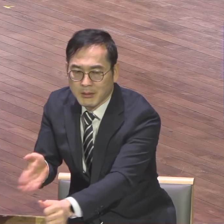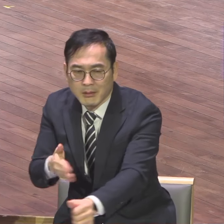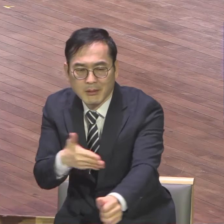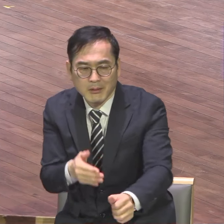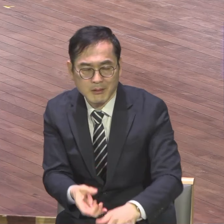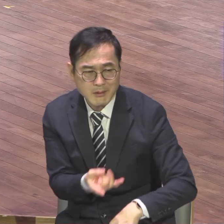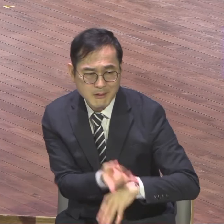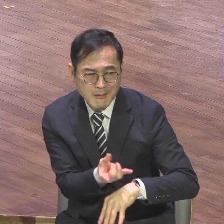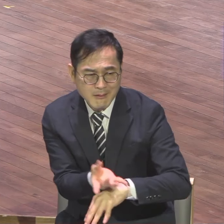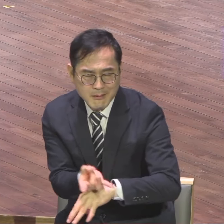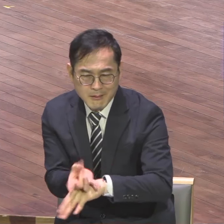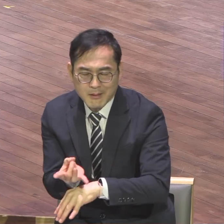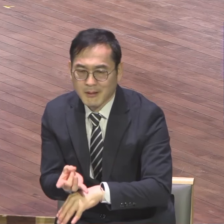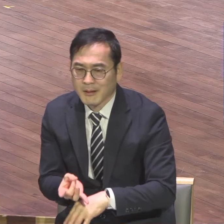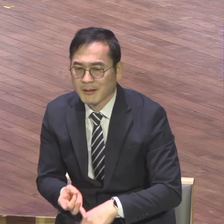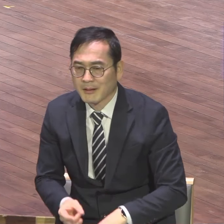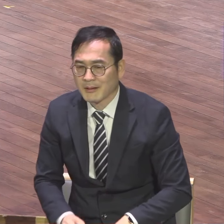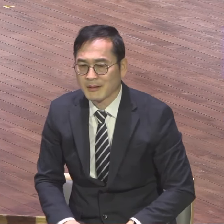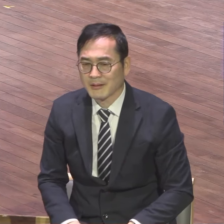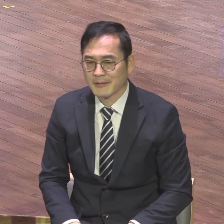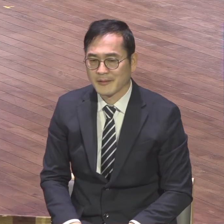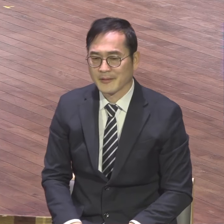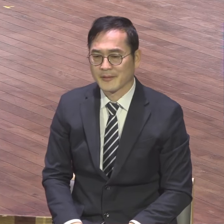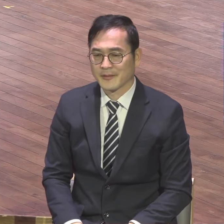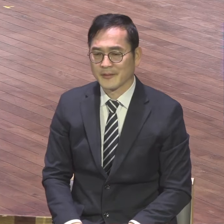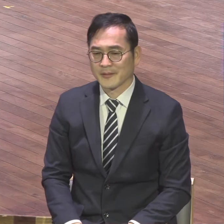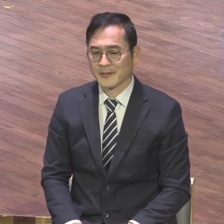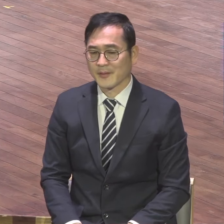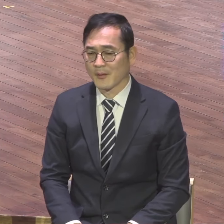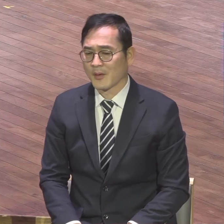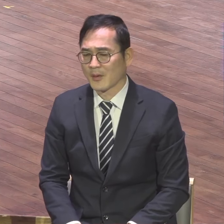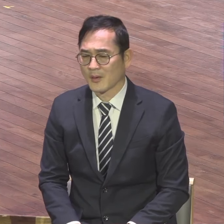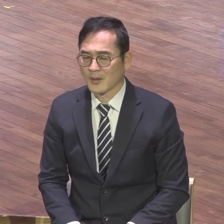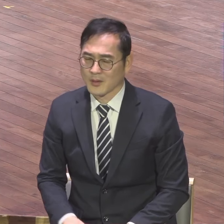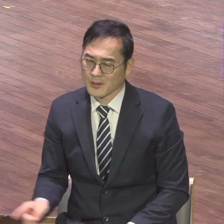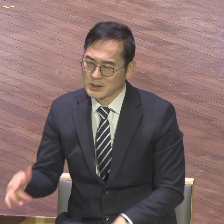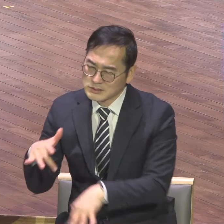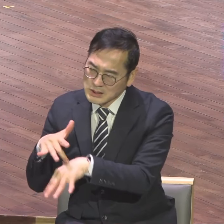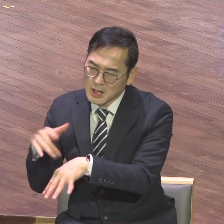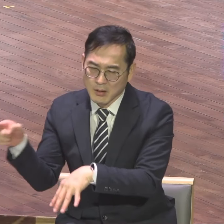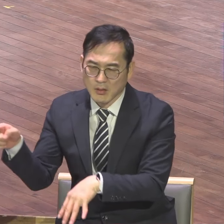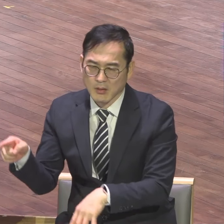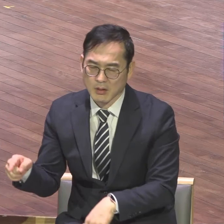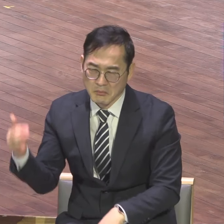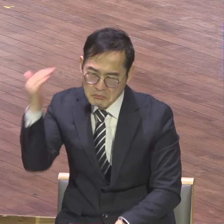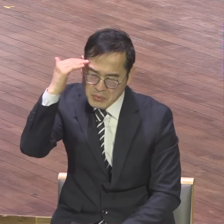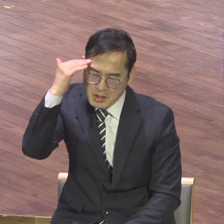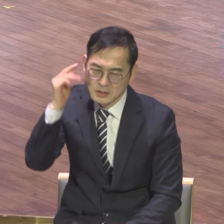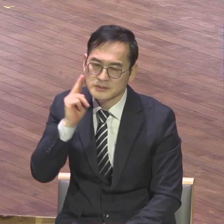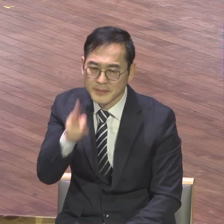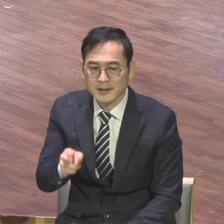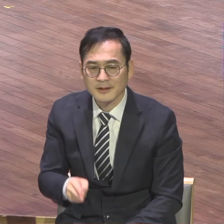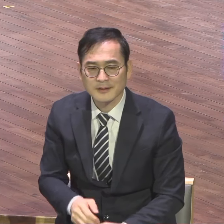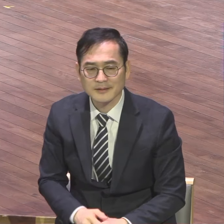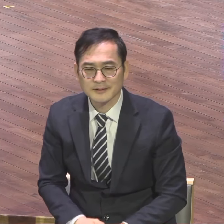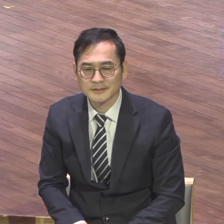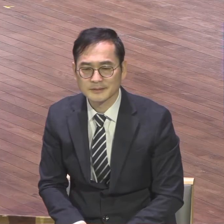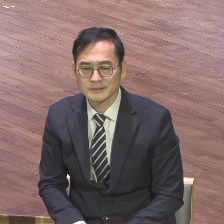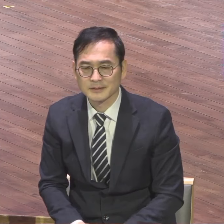없는 사람을 잡아가지고 말이에요. 그래서 힘써 지켜라. 우리 대정마귀에 집중 공격이